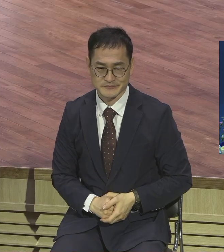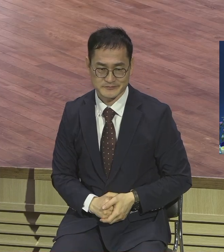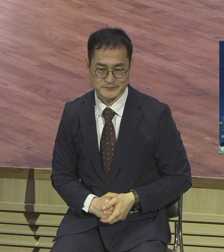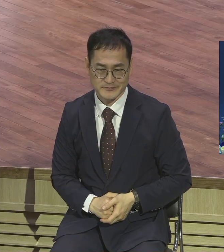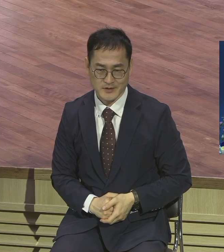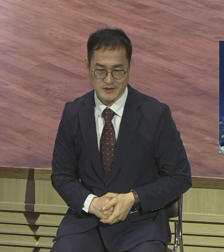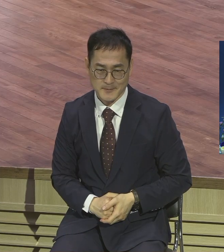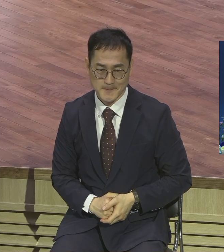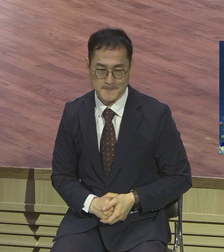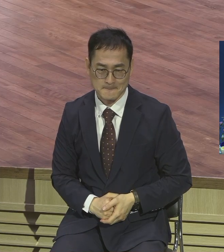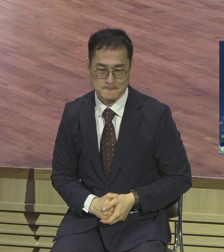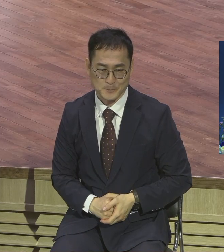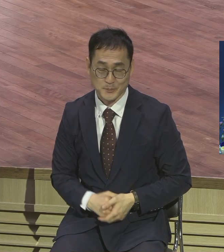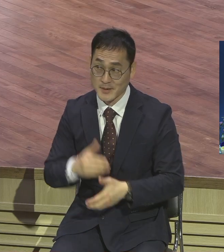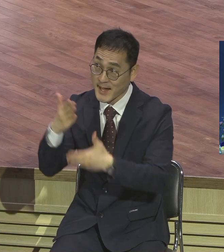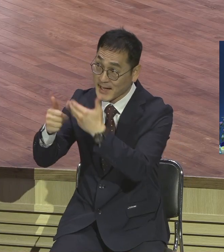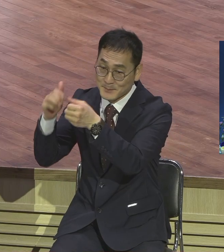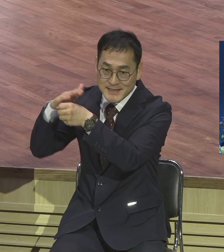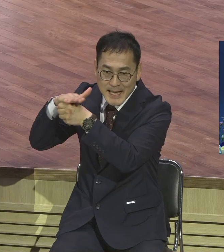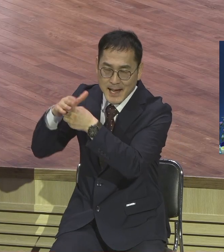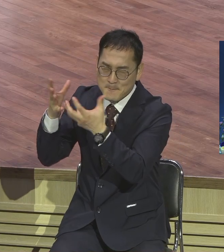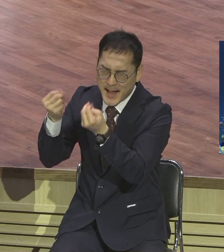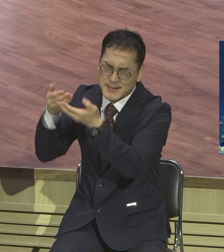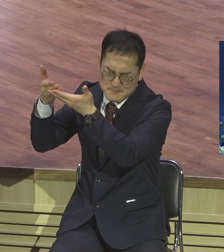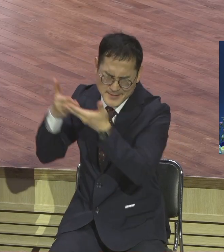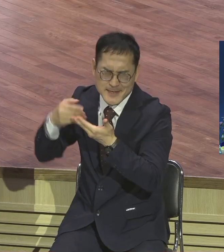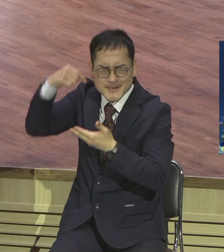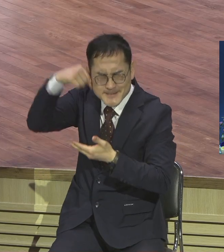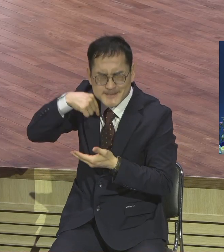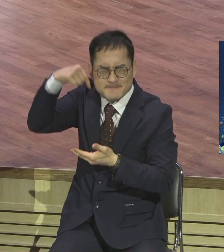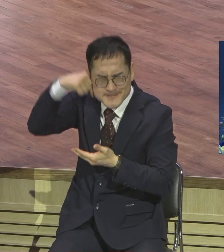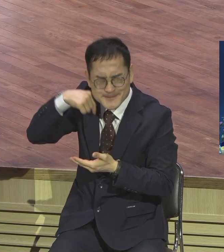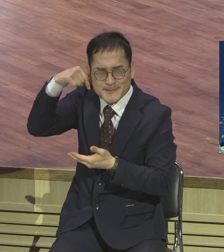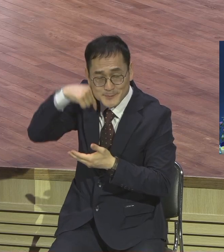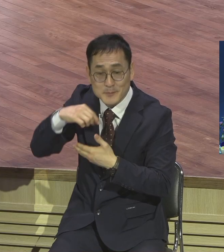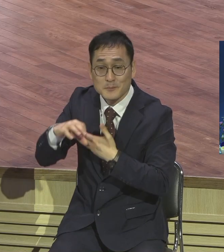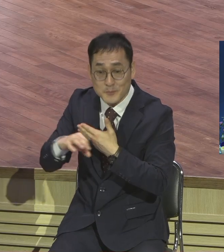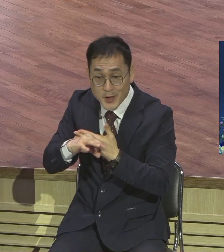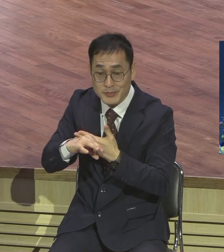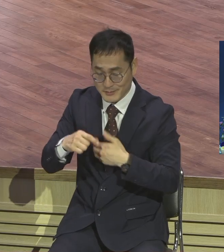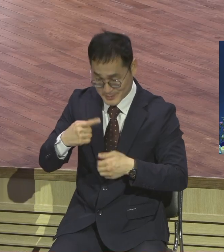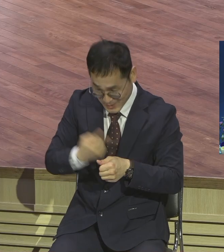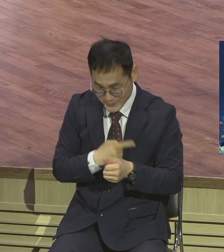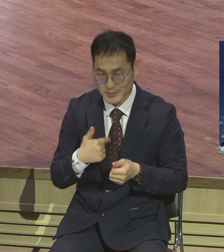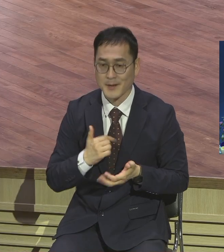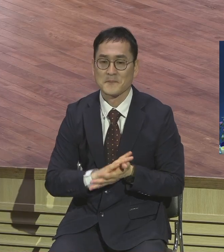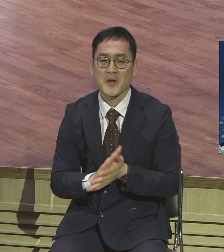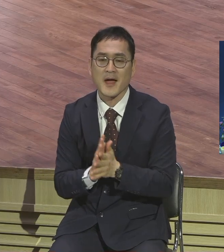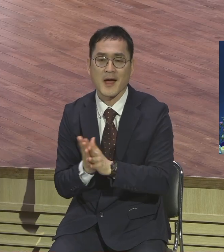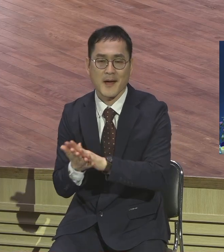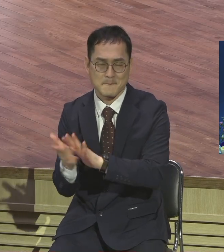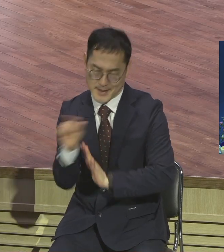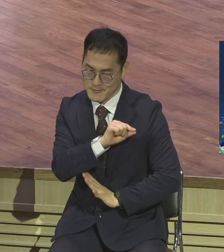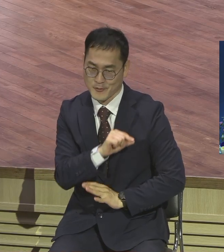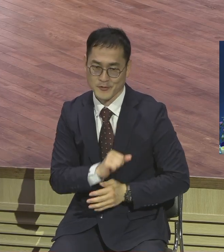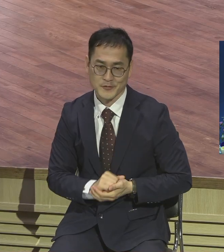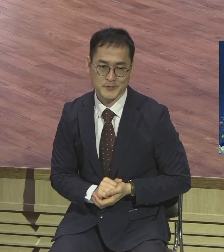하나님의 사랑을 충분히 느끼는 만큼 변화되고 변화되고 그만큼 쓰임받게 됩니다